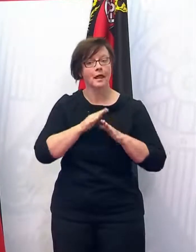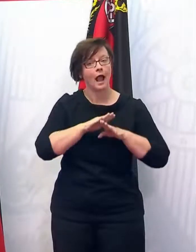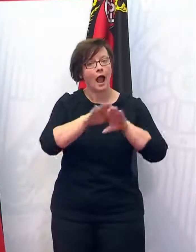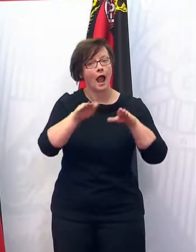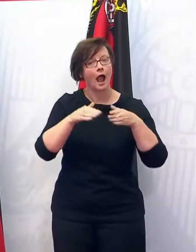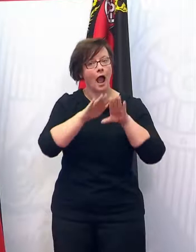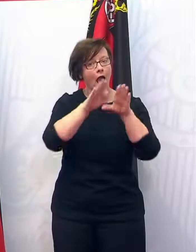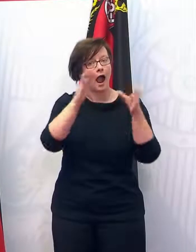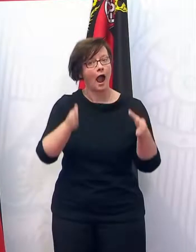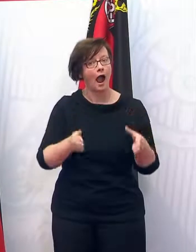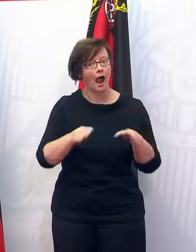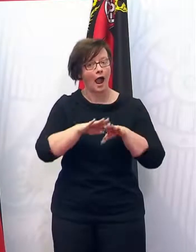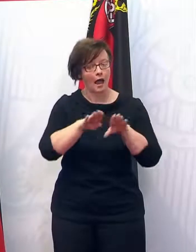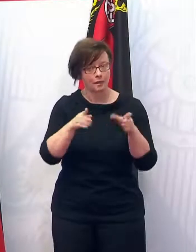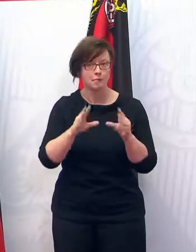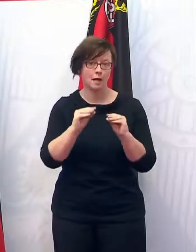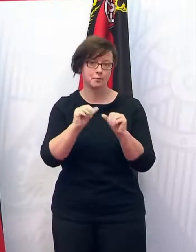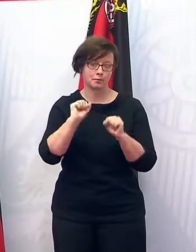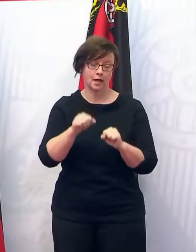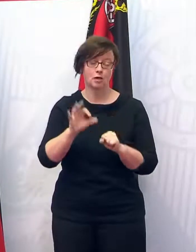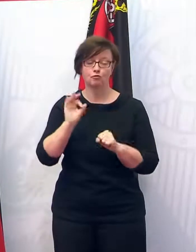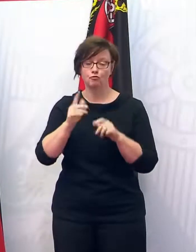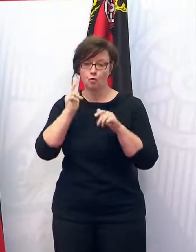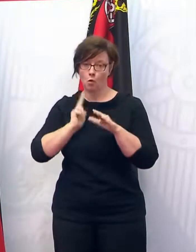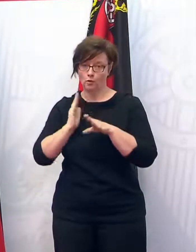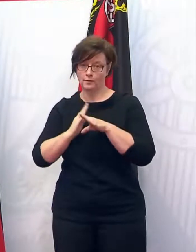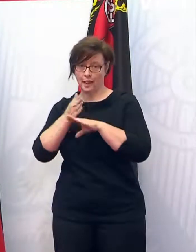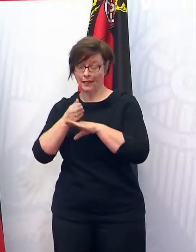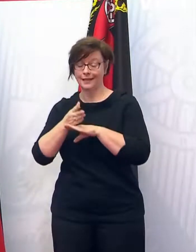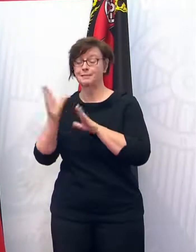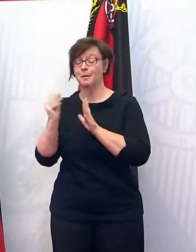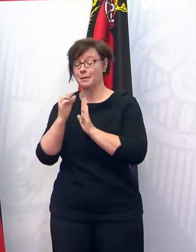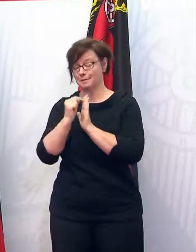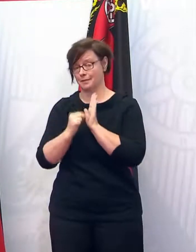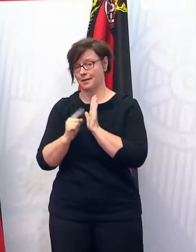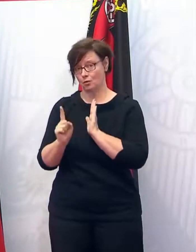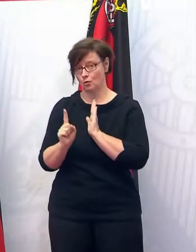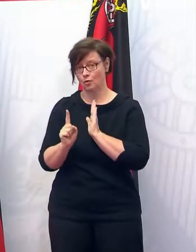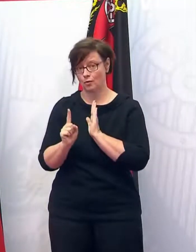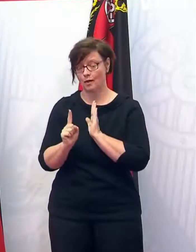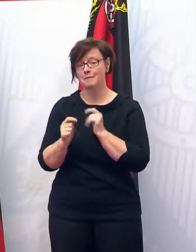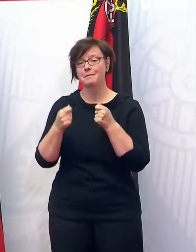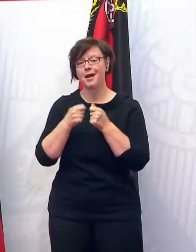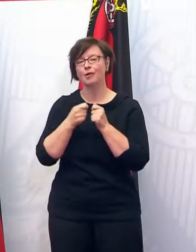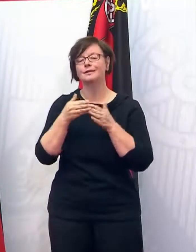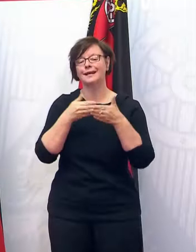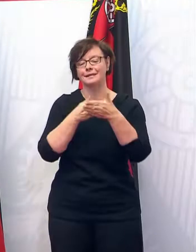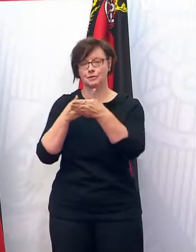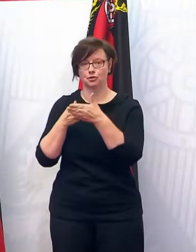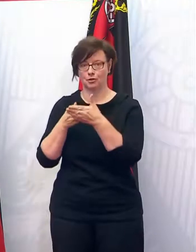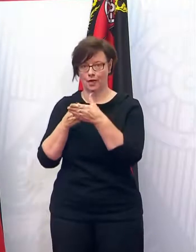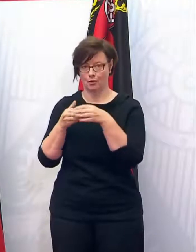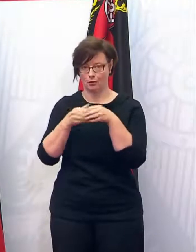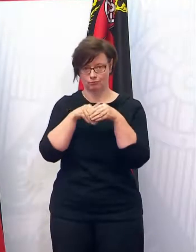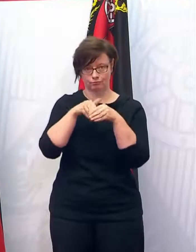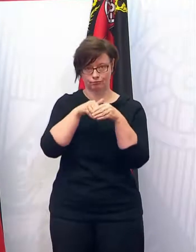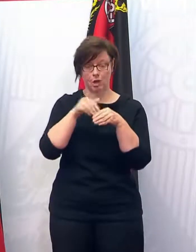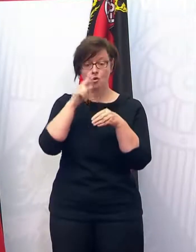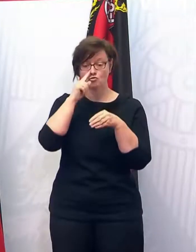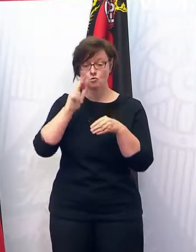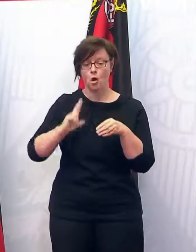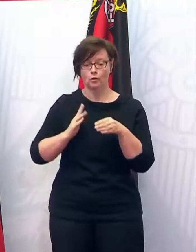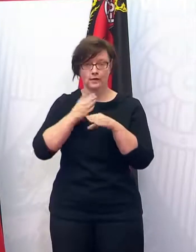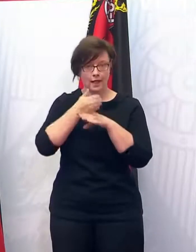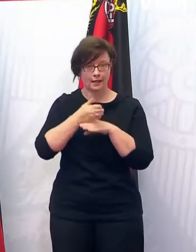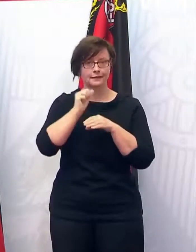-Nutzung unter Auflagen für Hotelgäste und das möglichst im Rahmen der Kontaktbeschränkung. Also nur für die Hotelgäste,